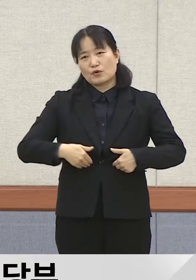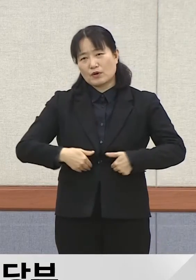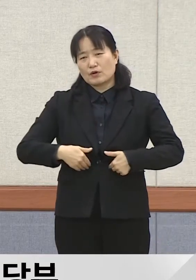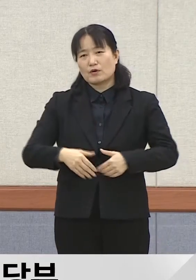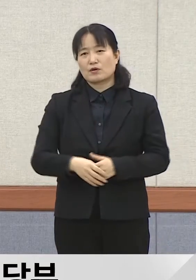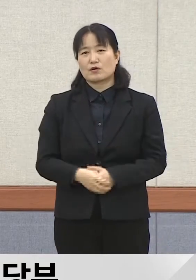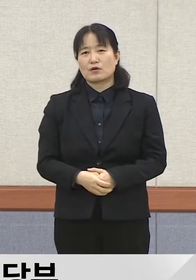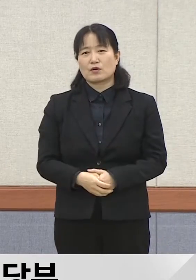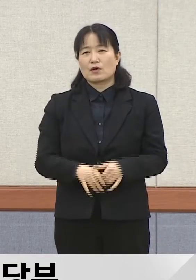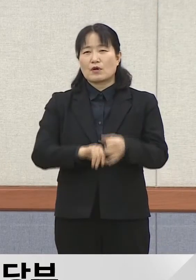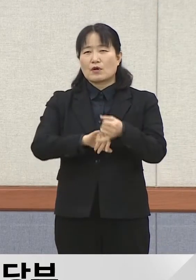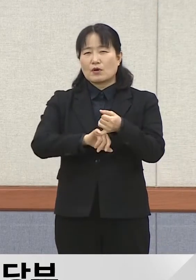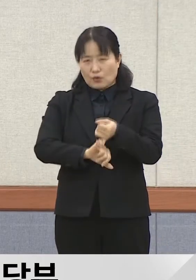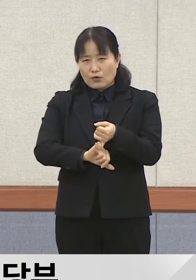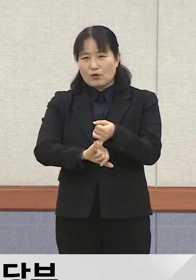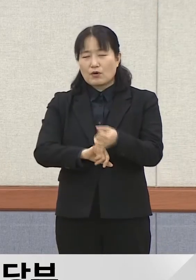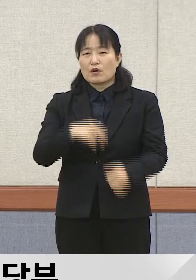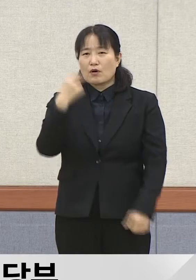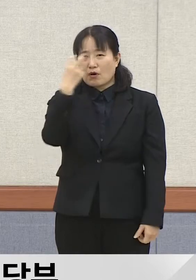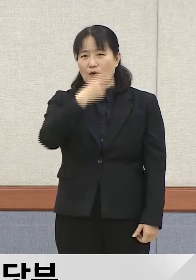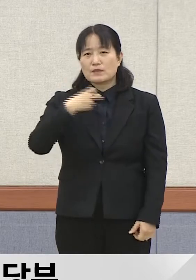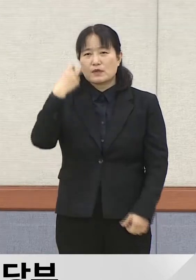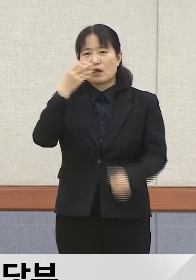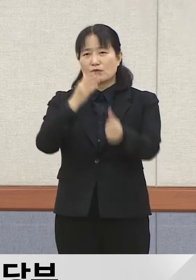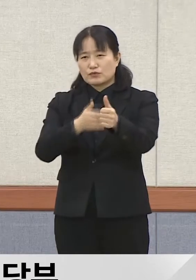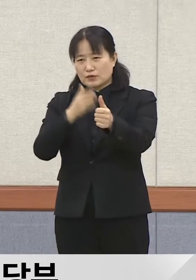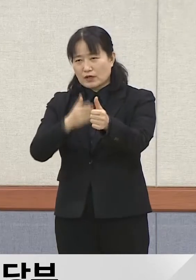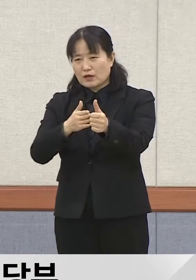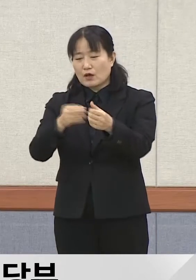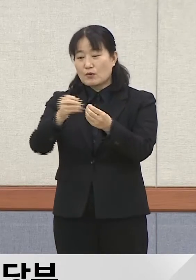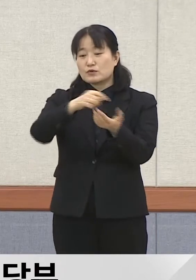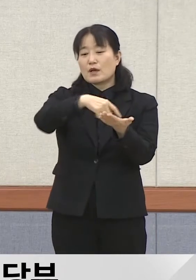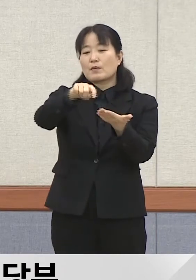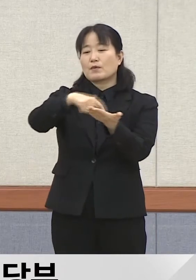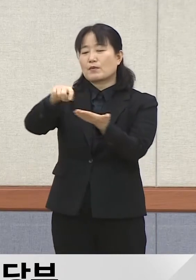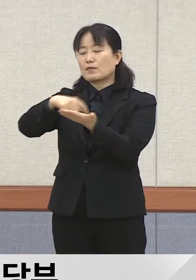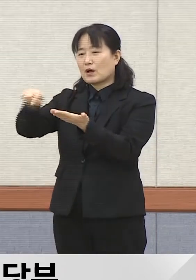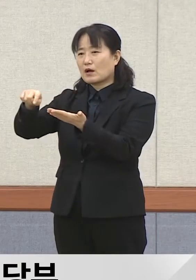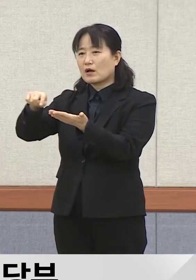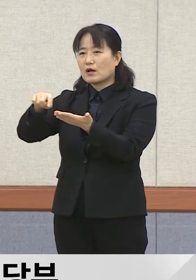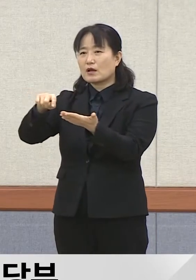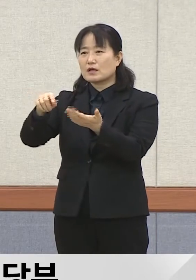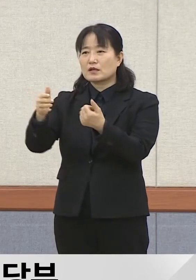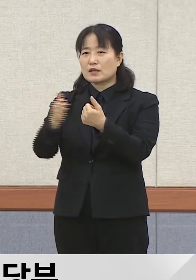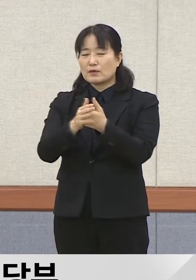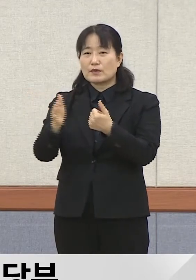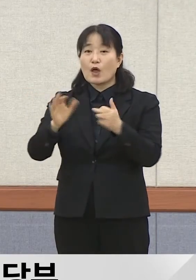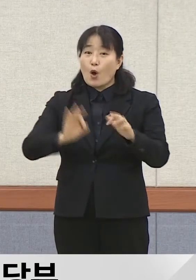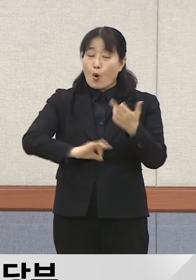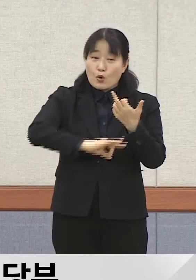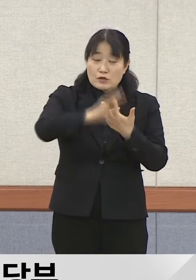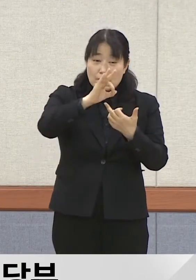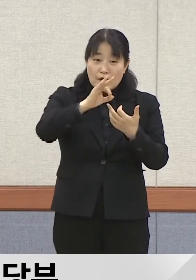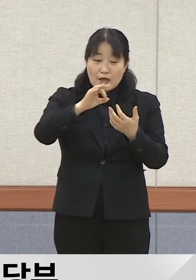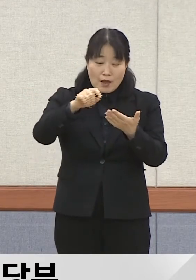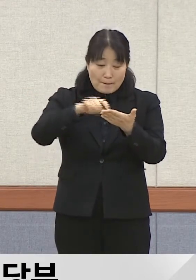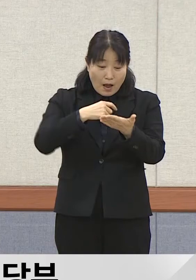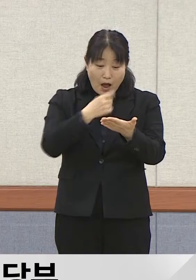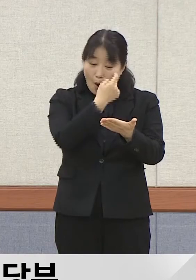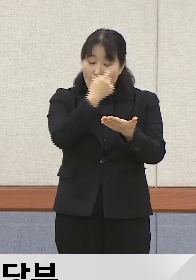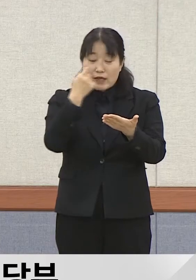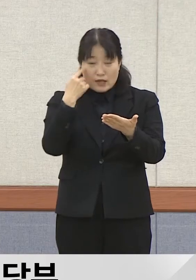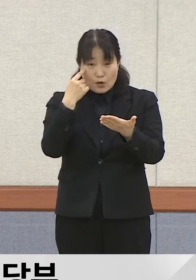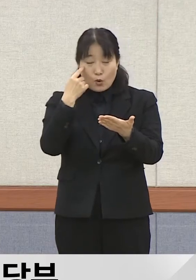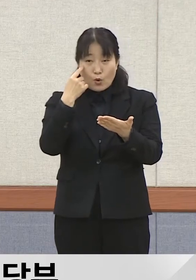검사를 받으실 것을 지금 문자를 발송을 했고 지금 많은 분들이 오전에 확인을 했는데 많은